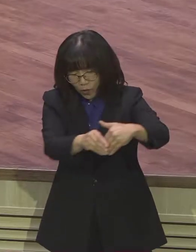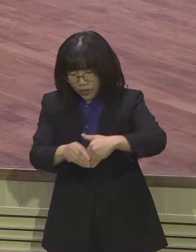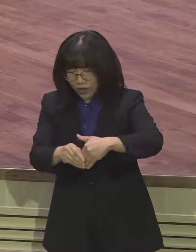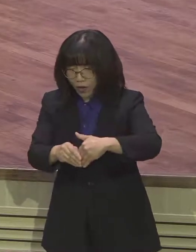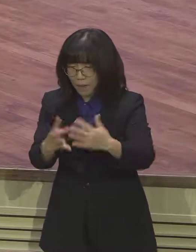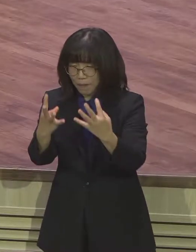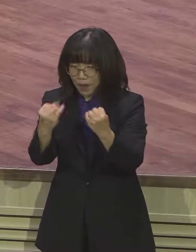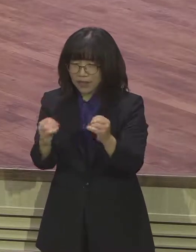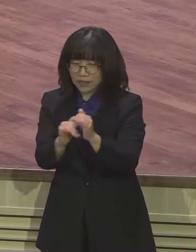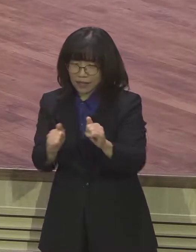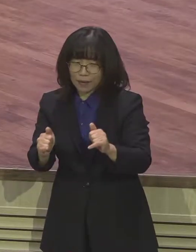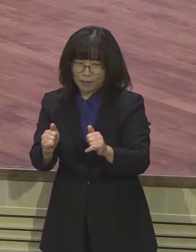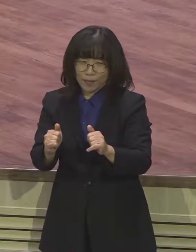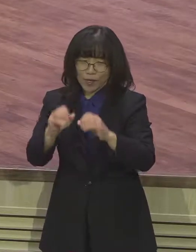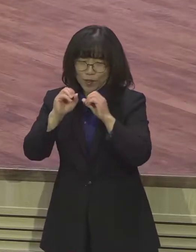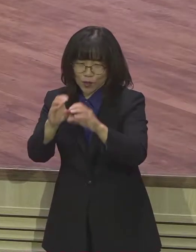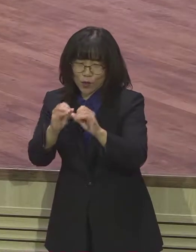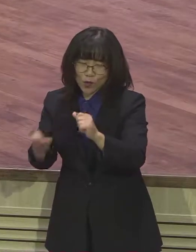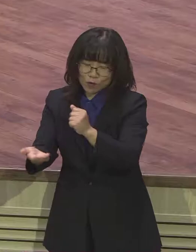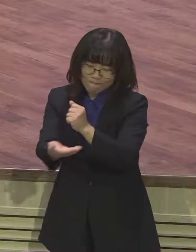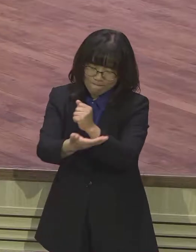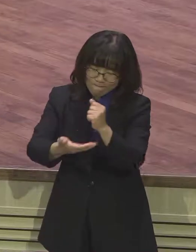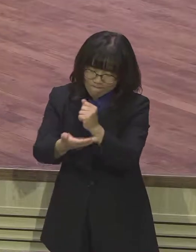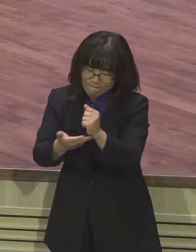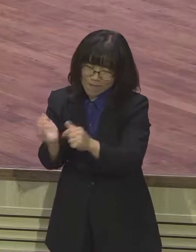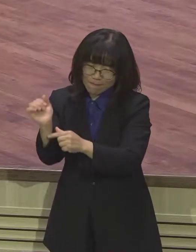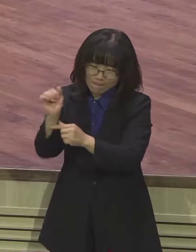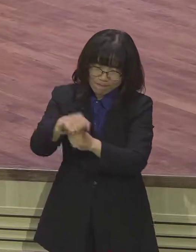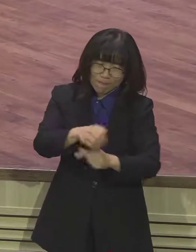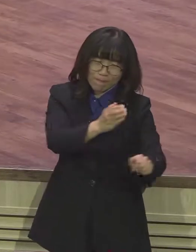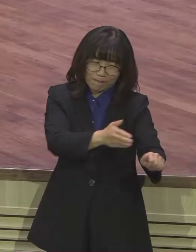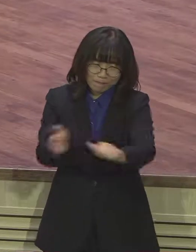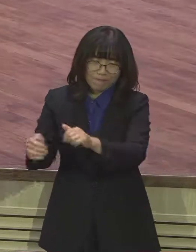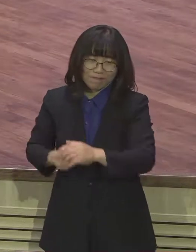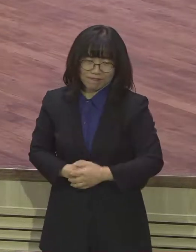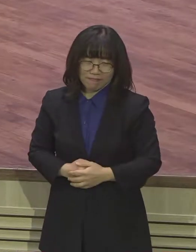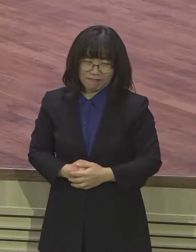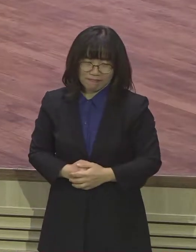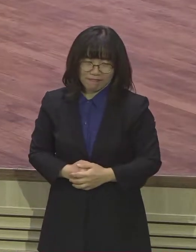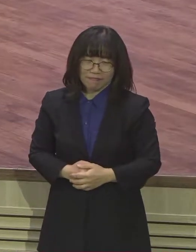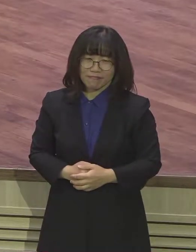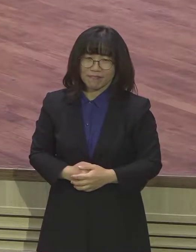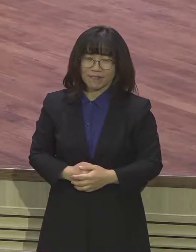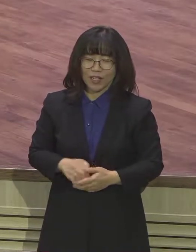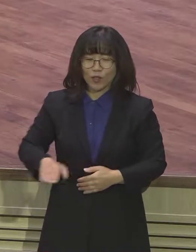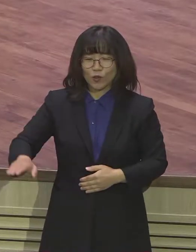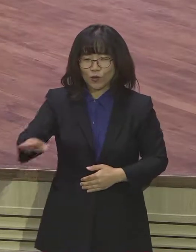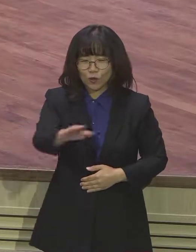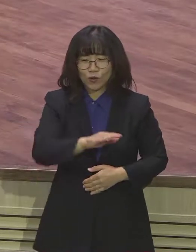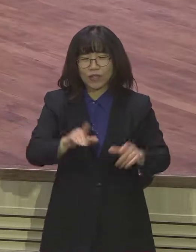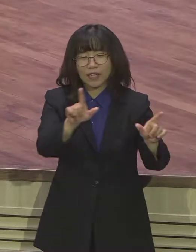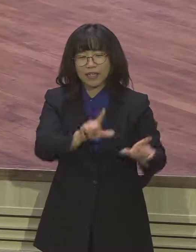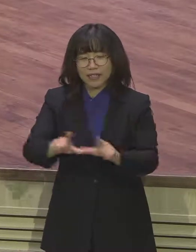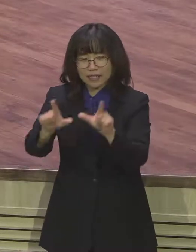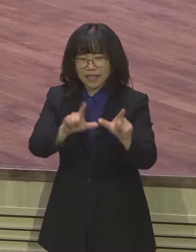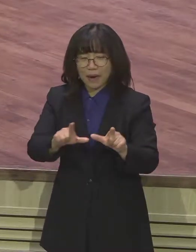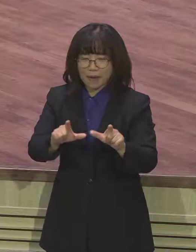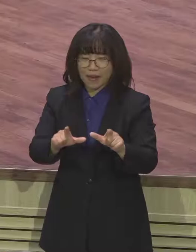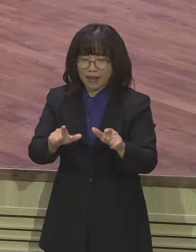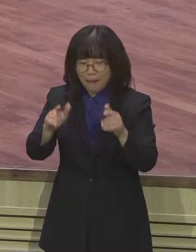열매를 맺어 나가시기를 바랍니다 이것이 바로 우리가 나아가야 될 인생의 방향인 것입니다 그래야서 우리 모두